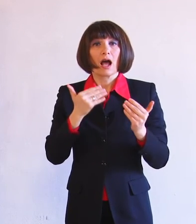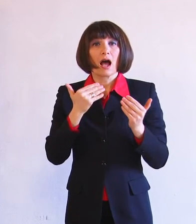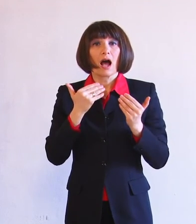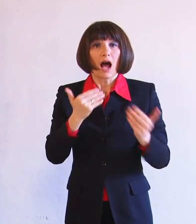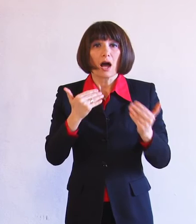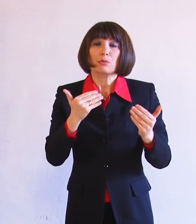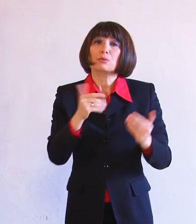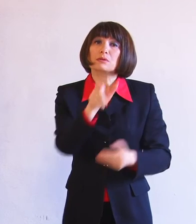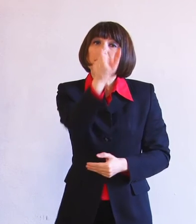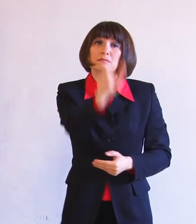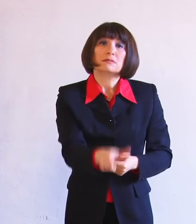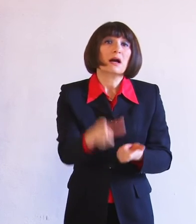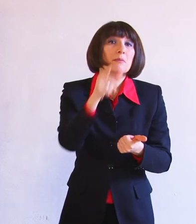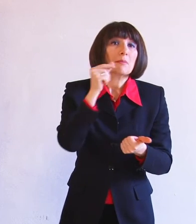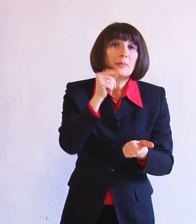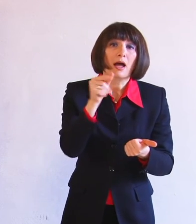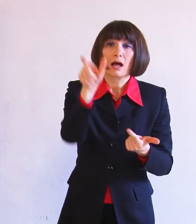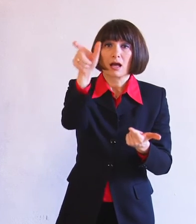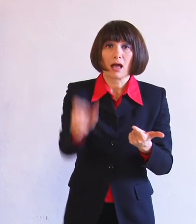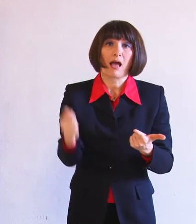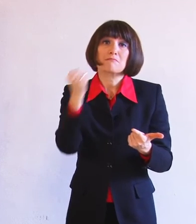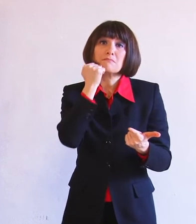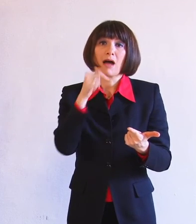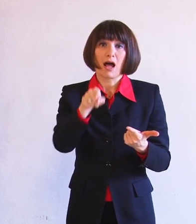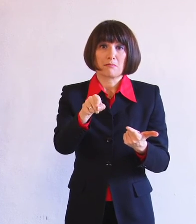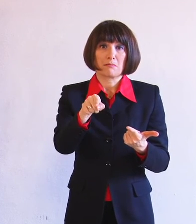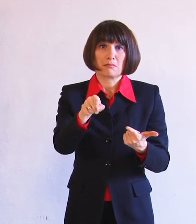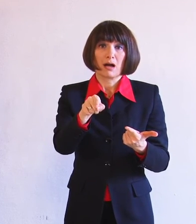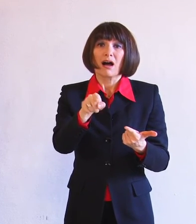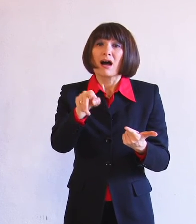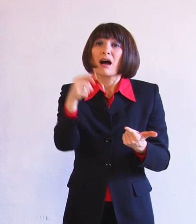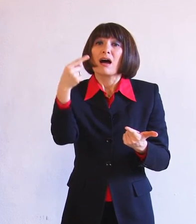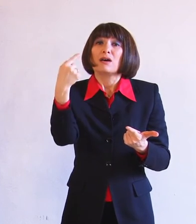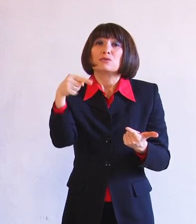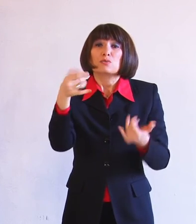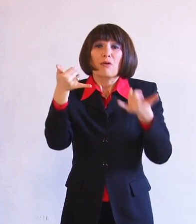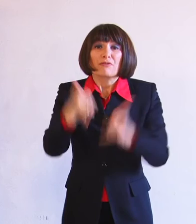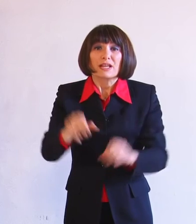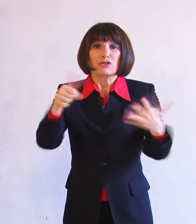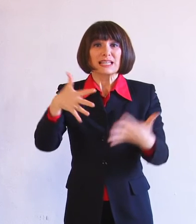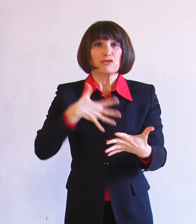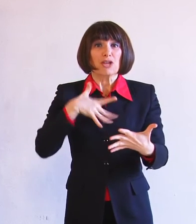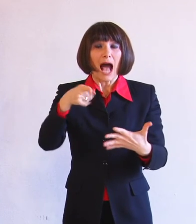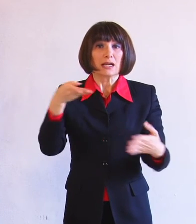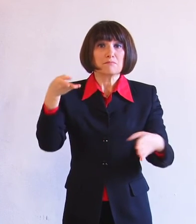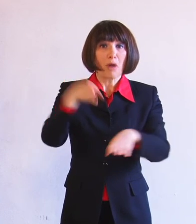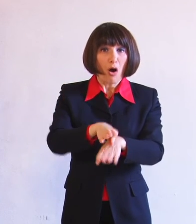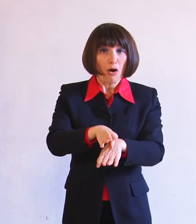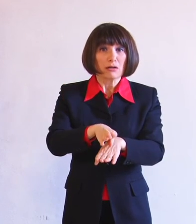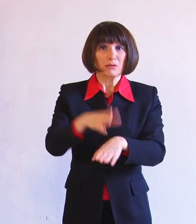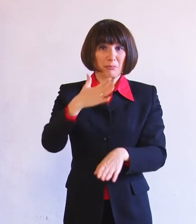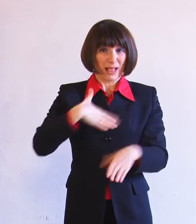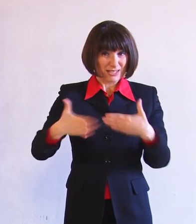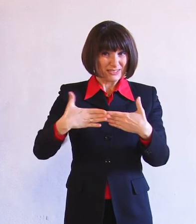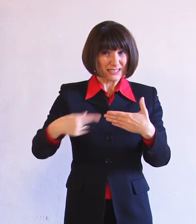papà e una mamma che hanno perso il loro figlio di 16 anni e è avvenuto non lontano da Piacenza, è